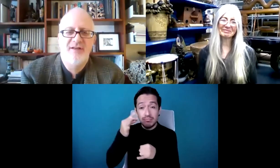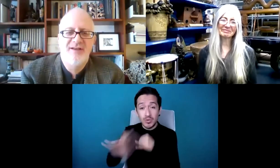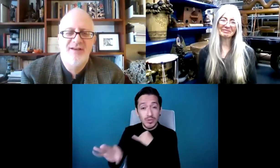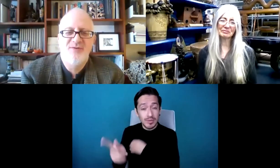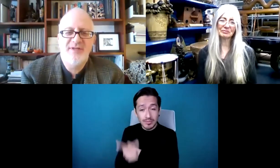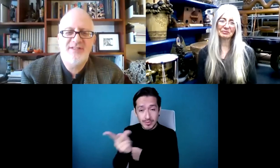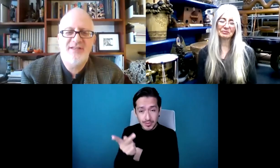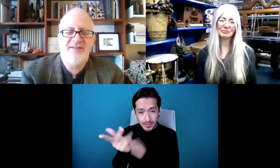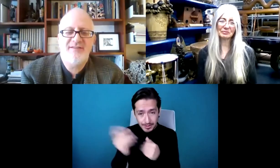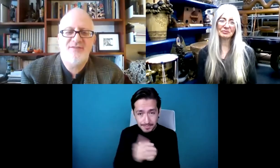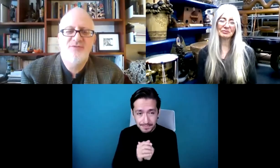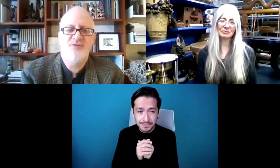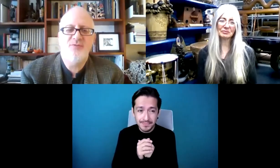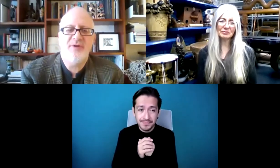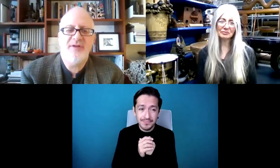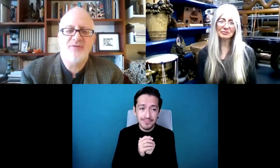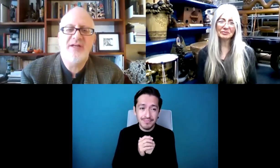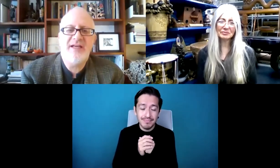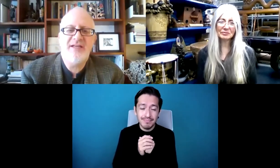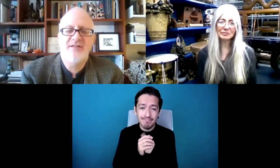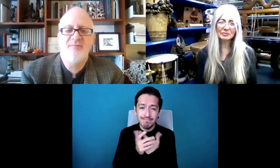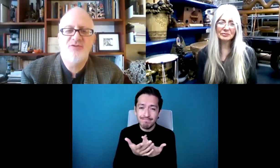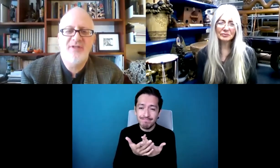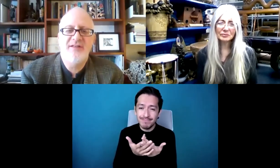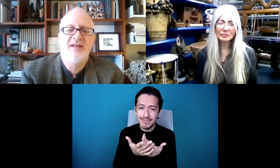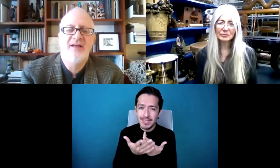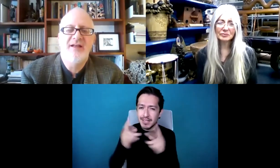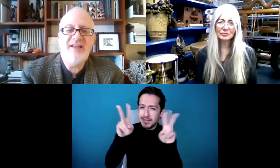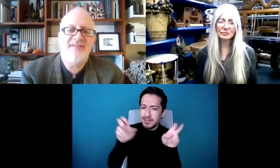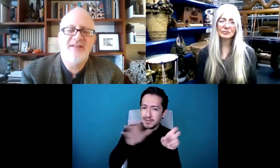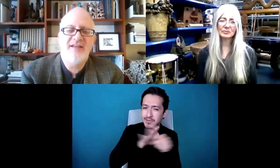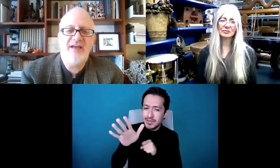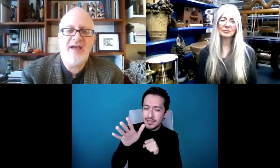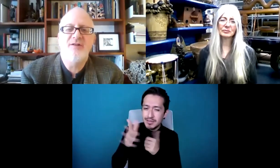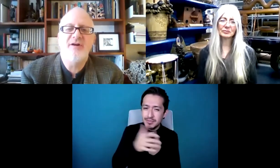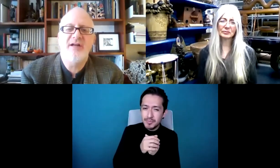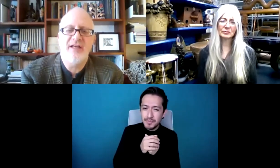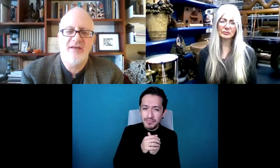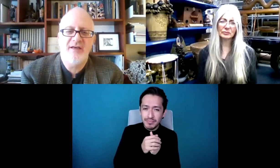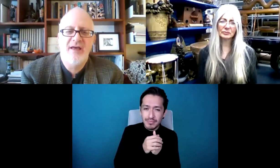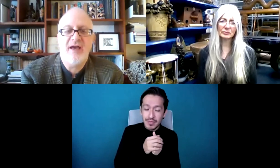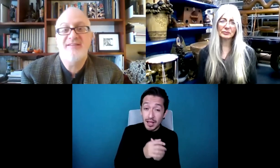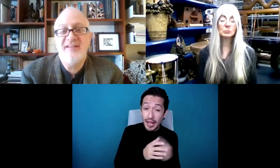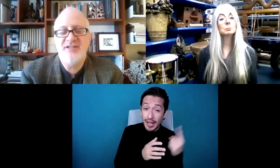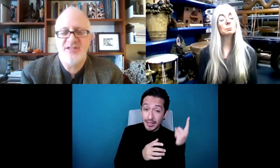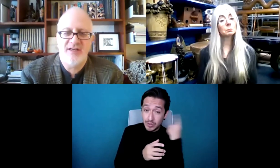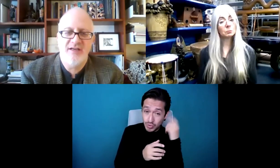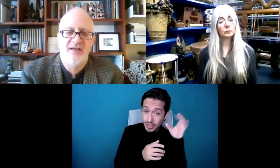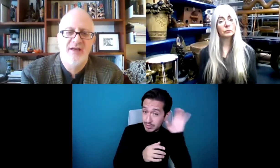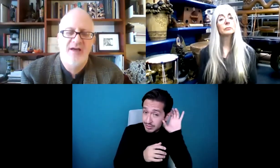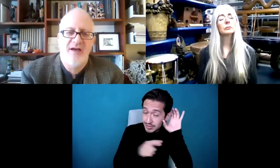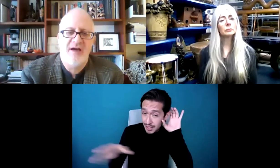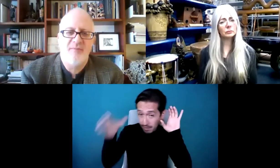Bueno, llegamos a la pregunta final que tiene que ver con la relación entre escuchar y aprender.